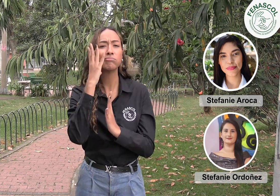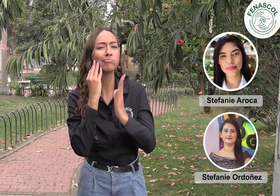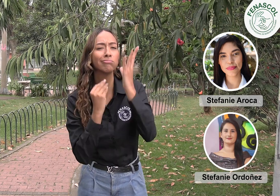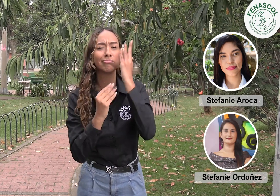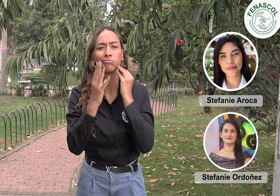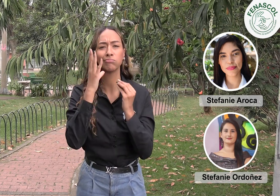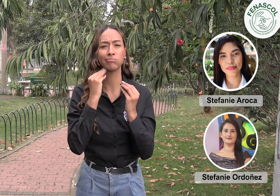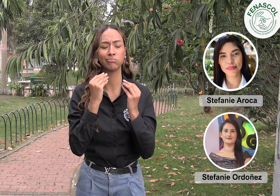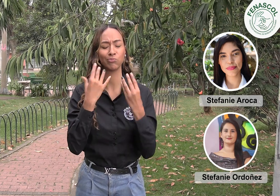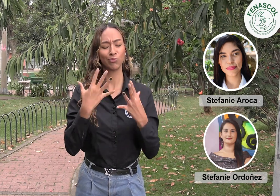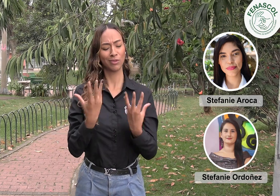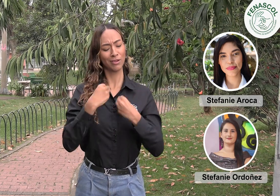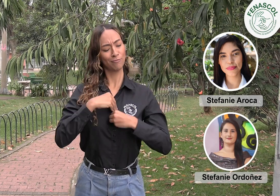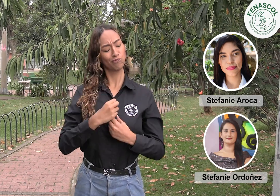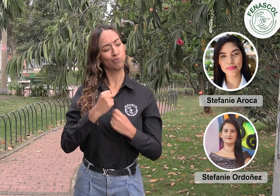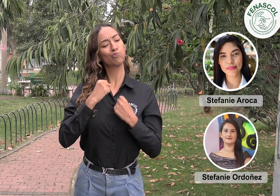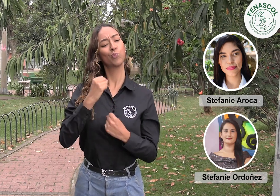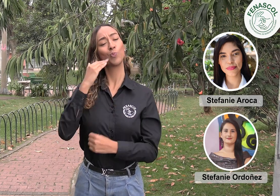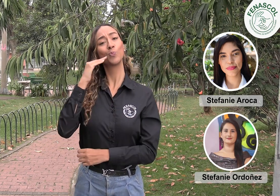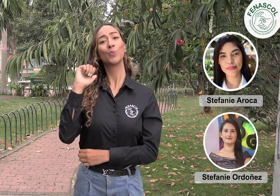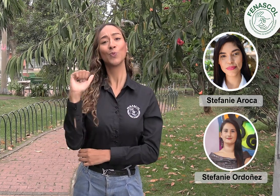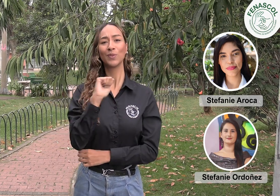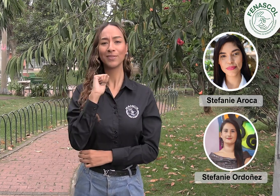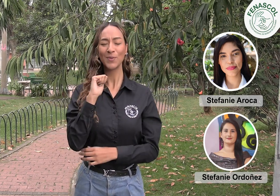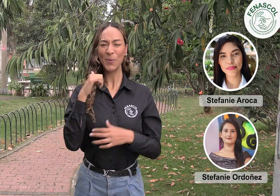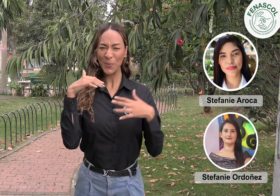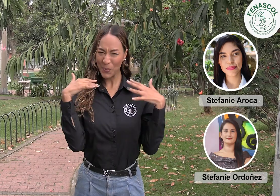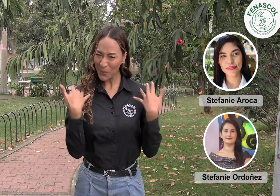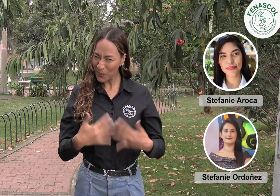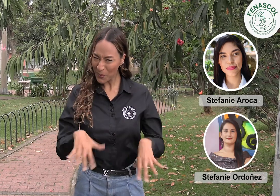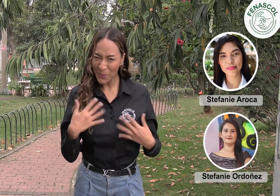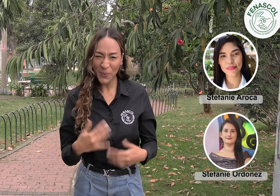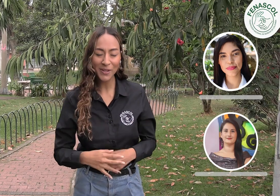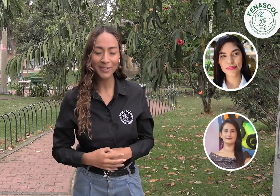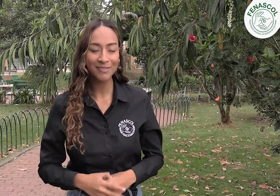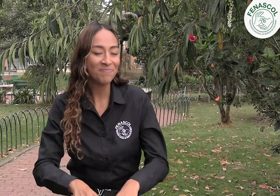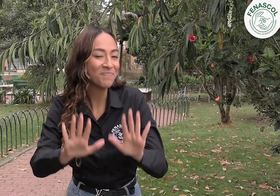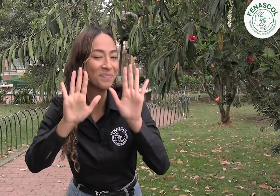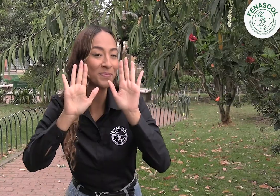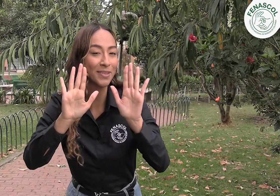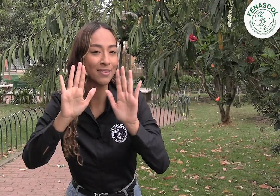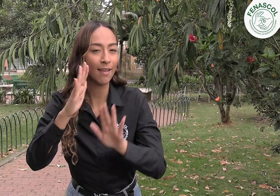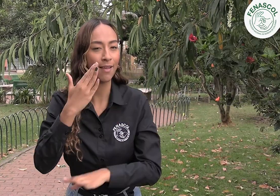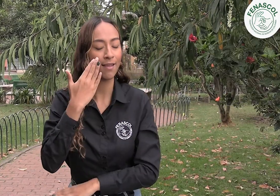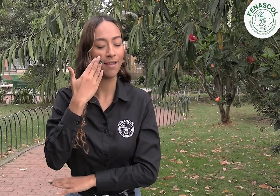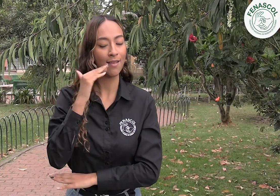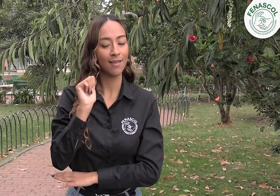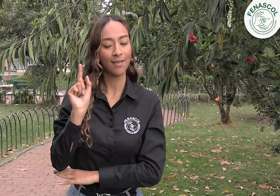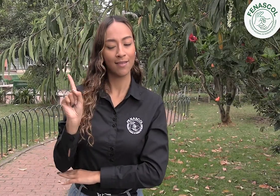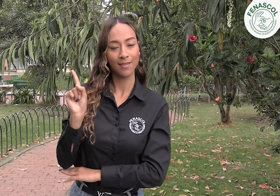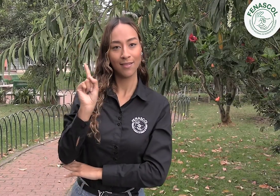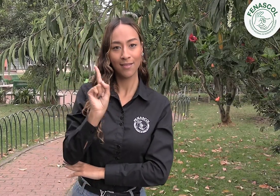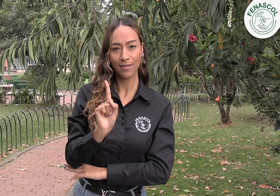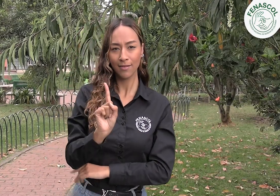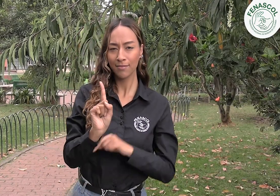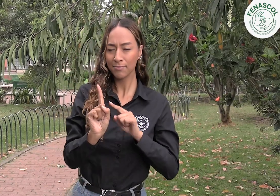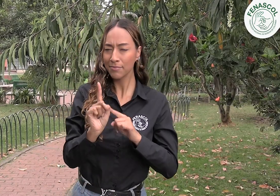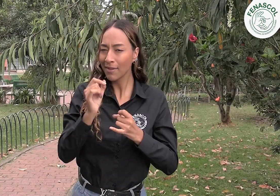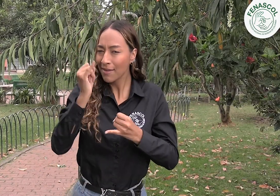han contado su experiencia como mujeres empoderadas. Increíble. Ahora contamos con la participación de una mujer